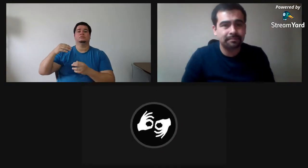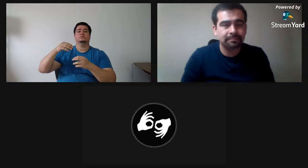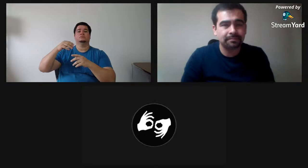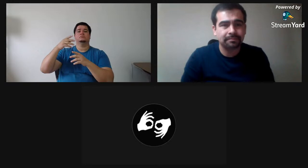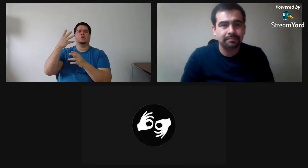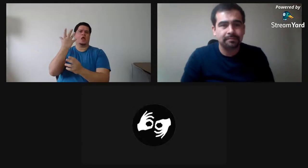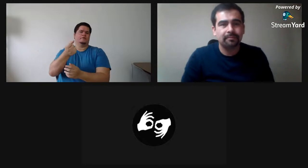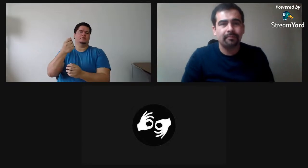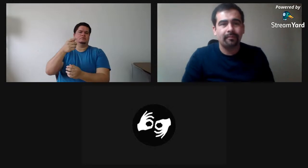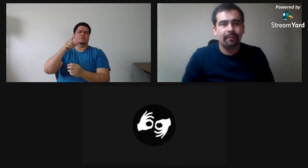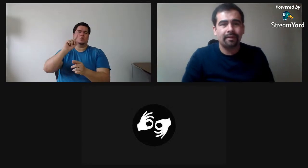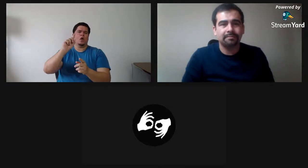algo.